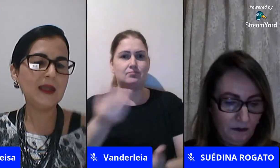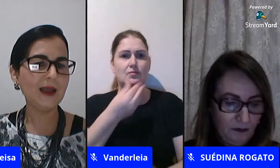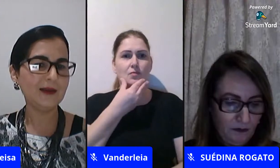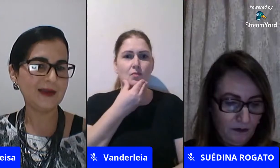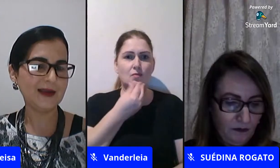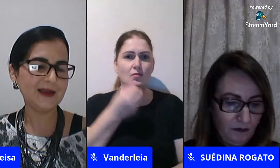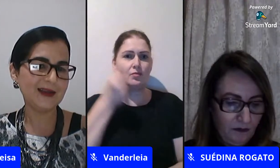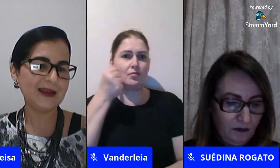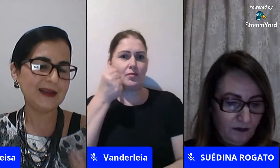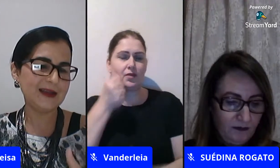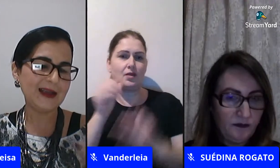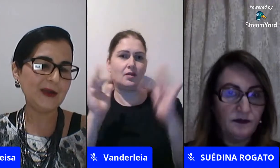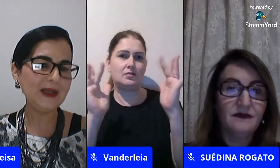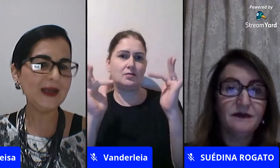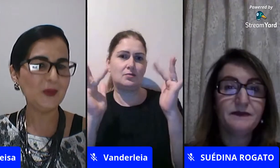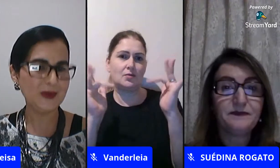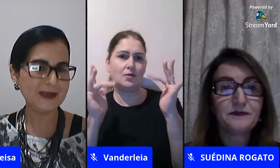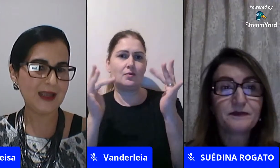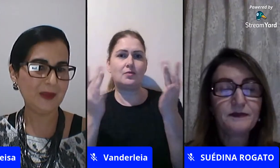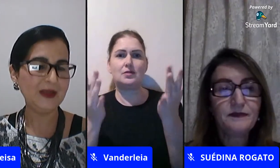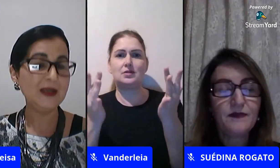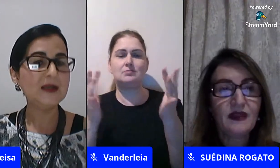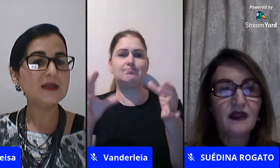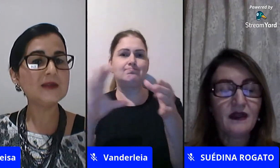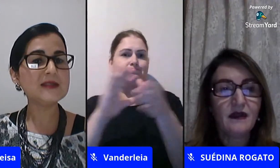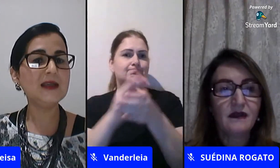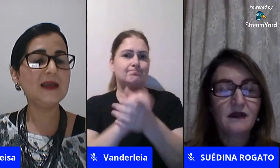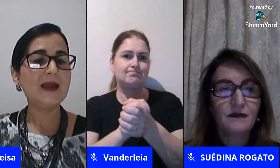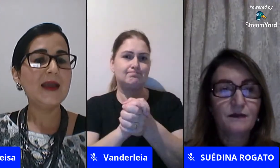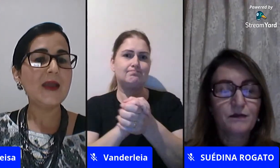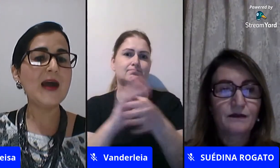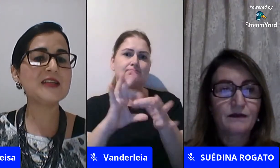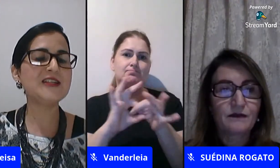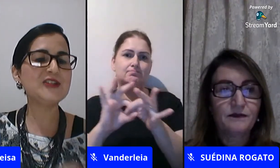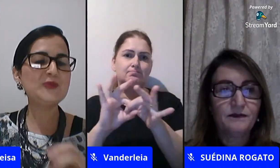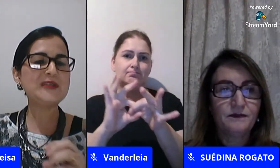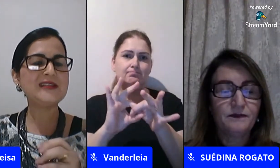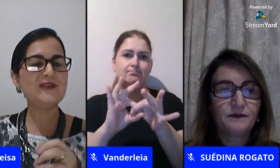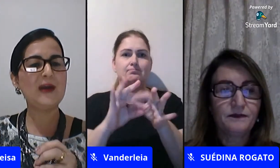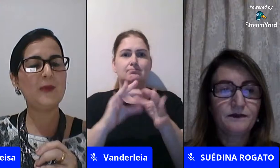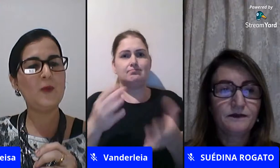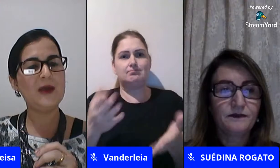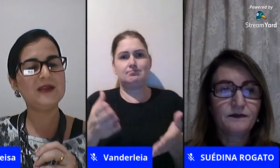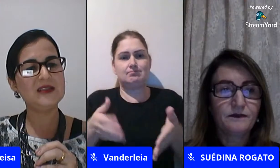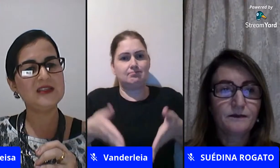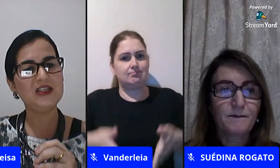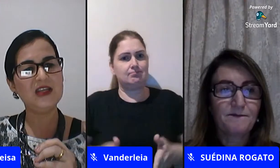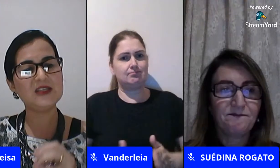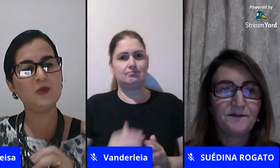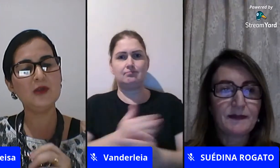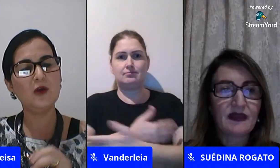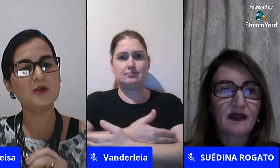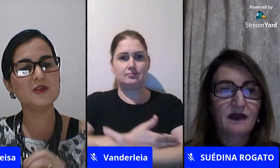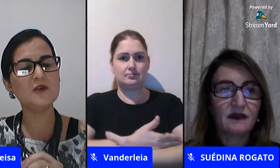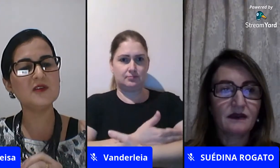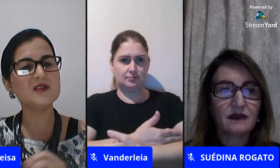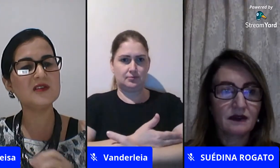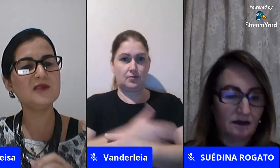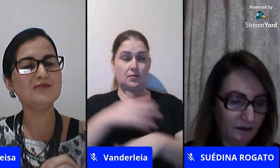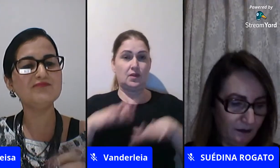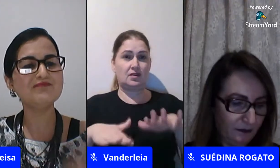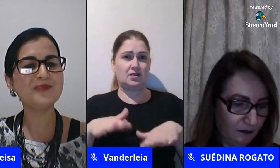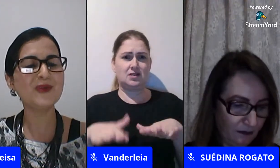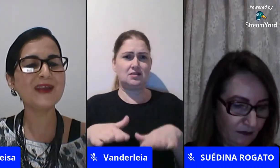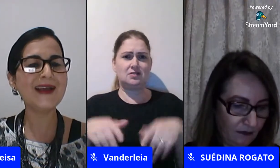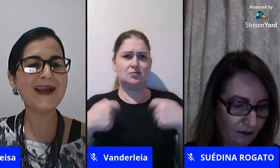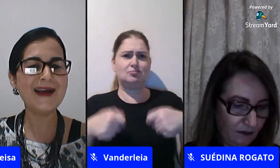nasce o nenê daquela união por exemplo então assim eu acho que a gente não precisa ficar preocupada às vezes de responder algumas coisas